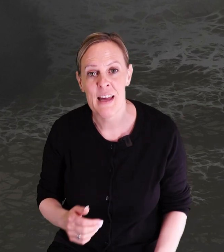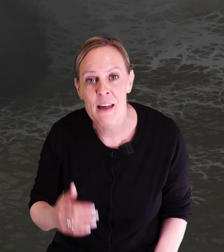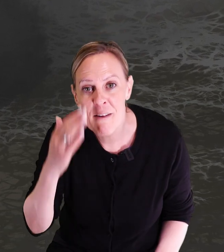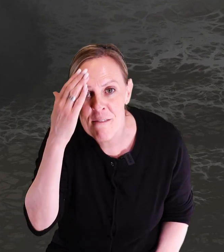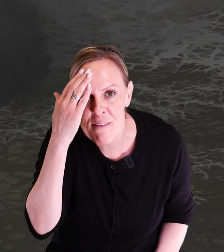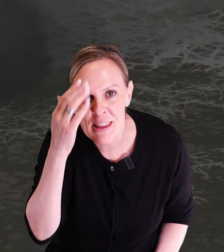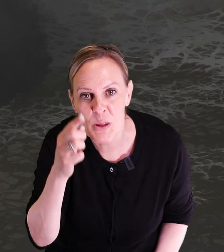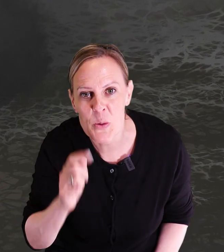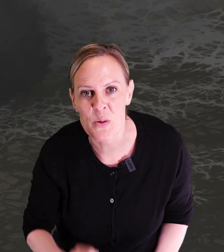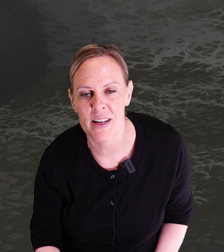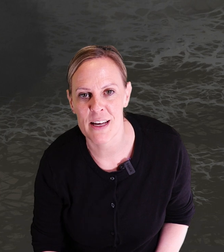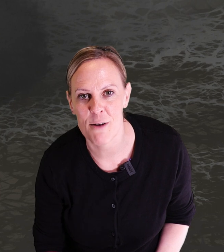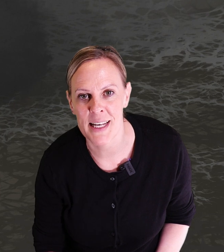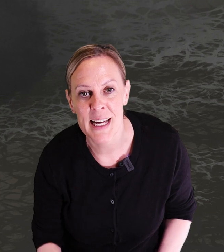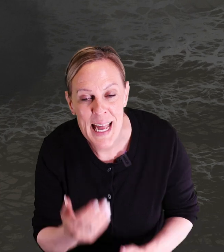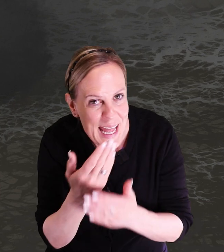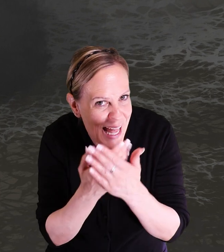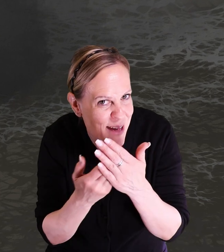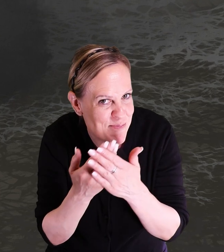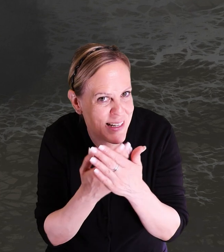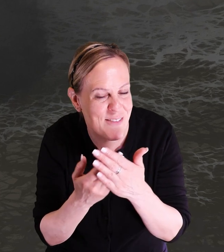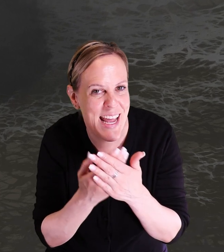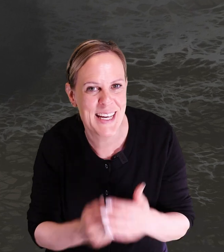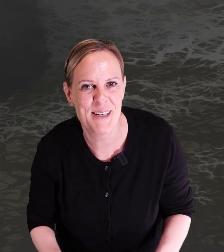Vet du vad det är för en hemlig väg?